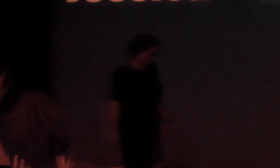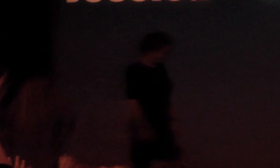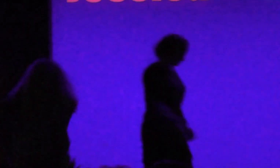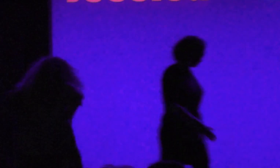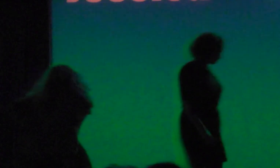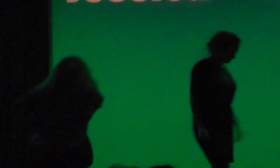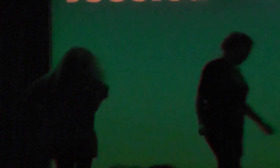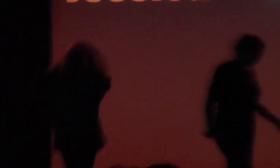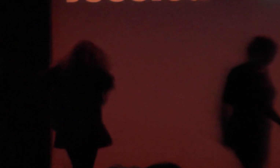Tschüss.